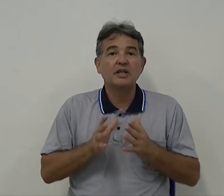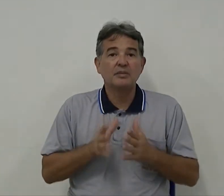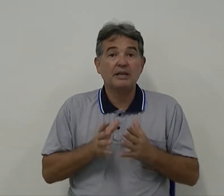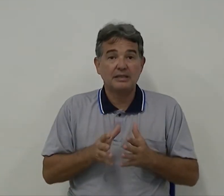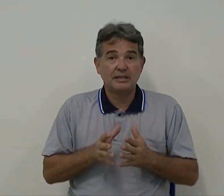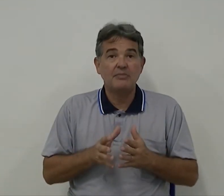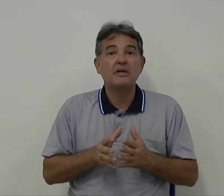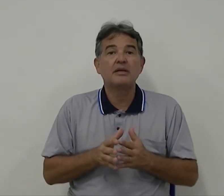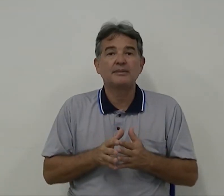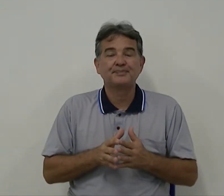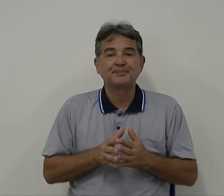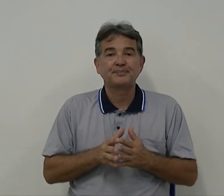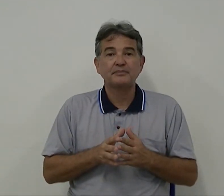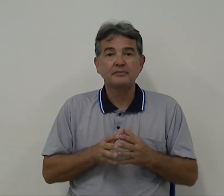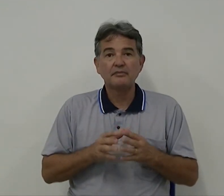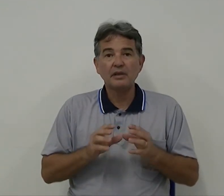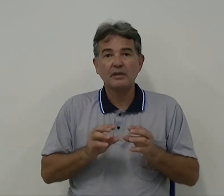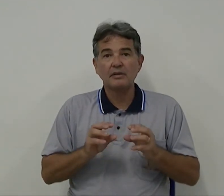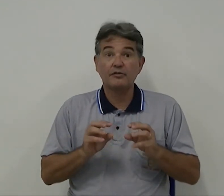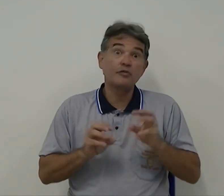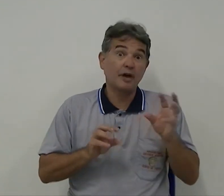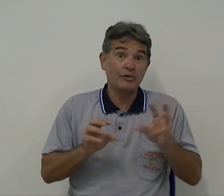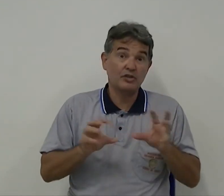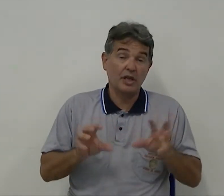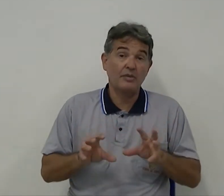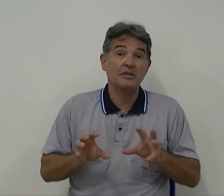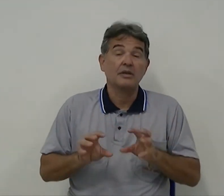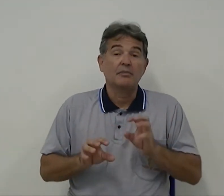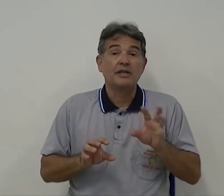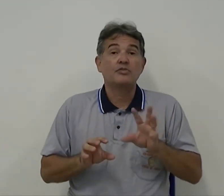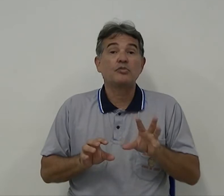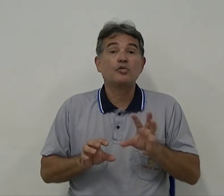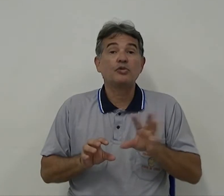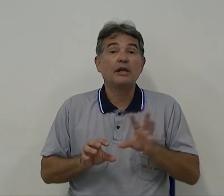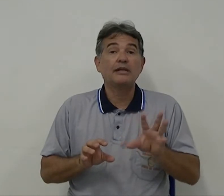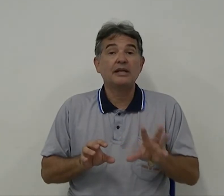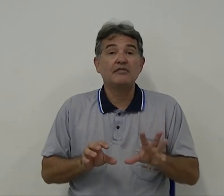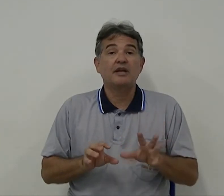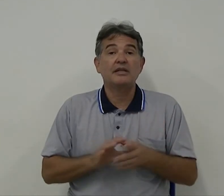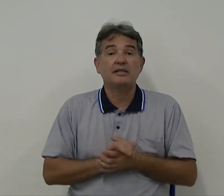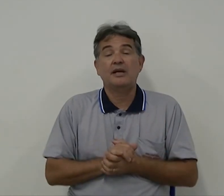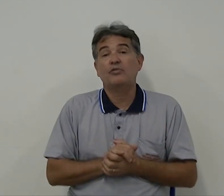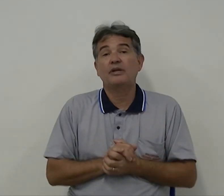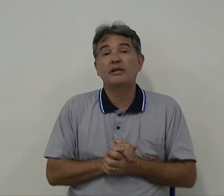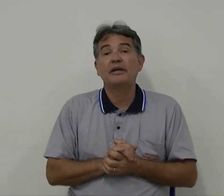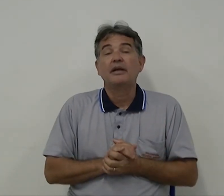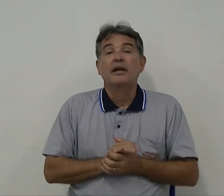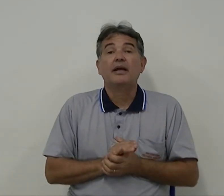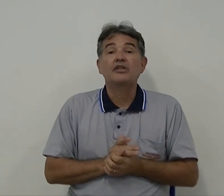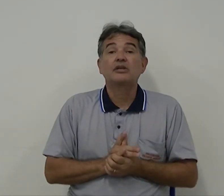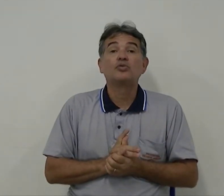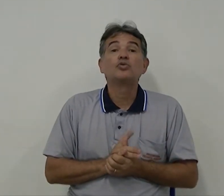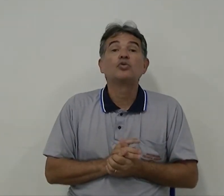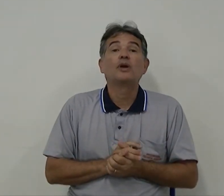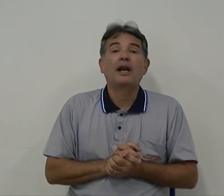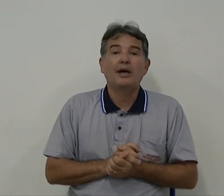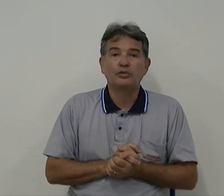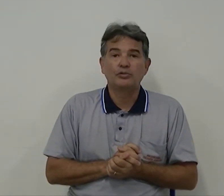tema dessa semana, foram vários temas, mas o grupo dele que a gente vai iniciar com ele é a questão do laudo